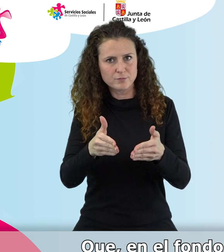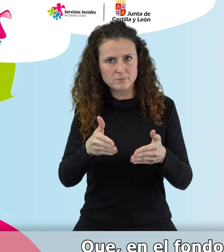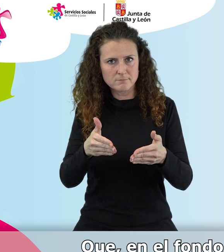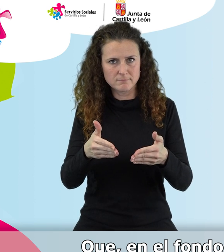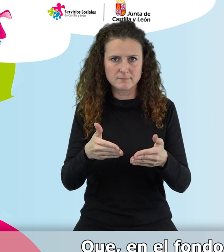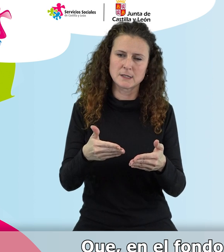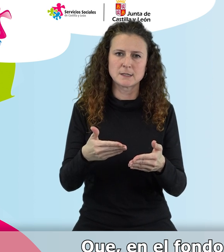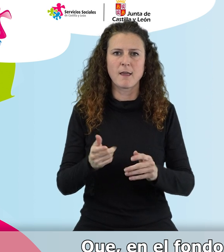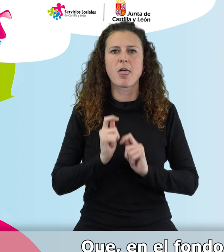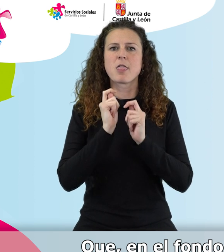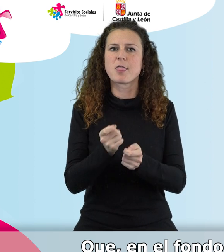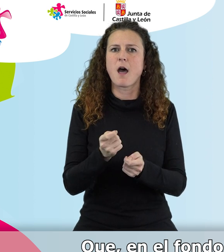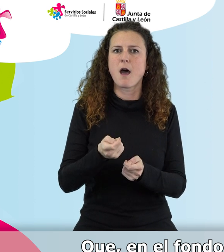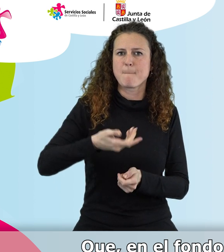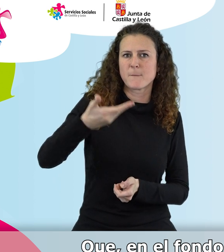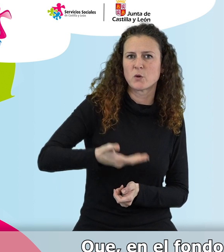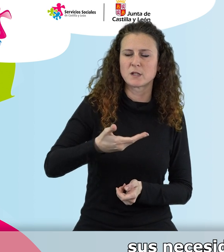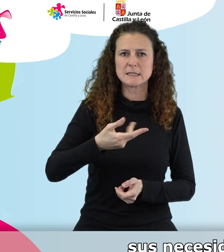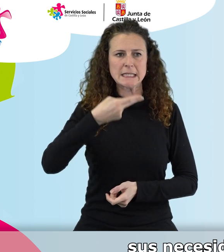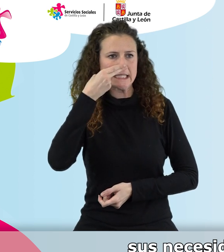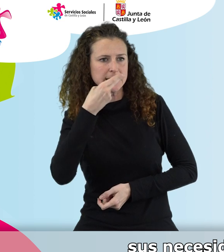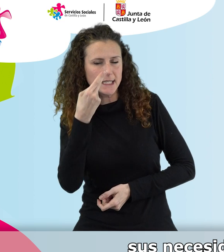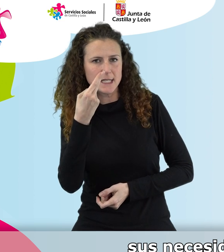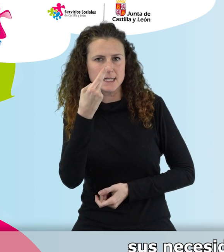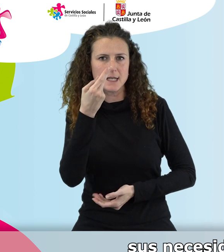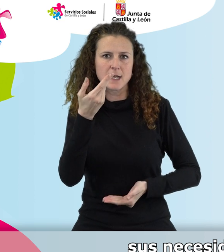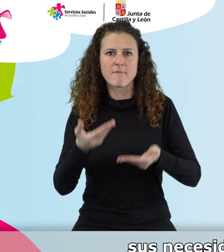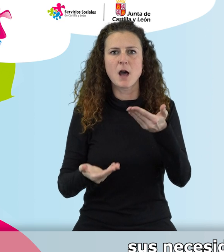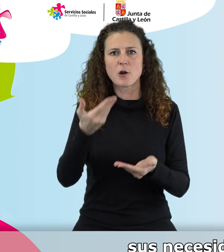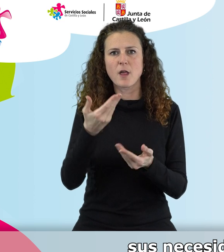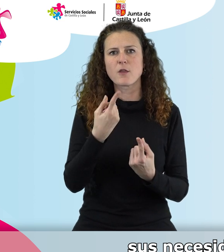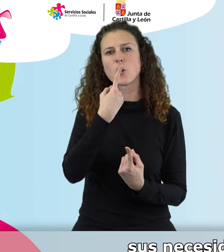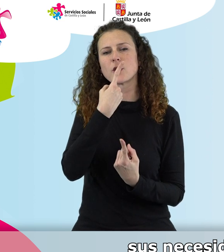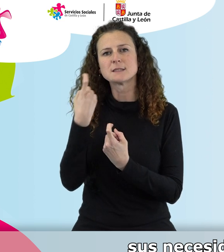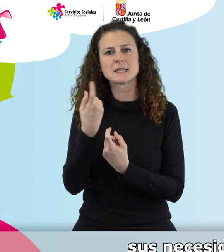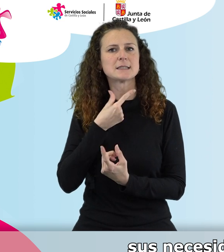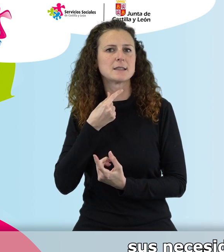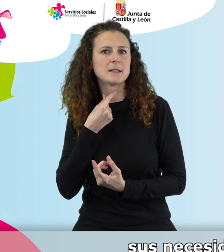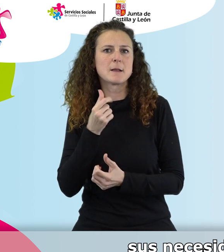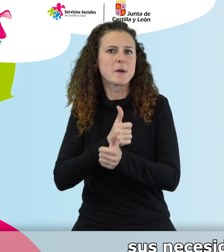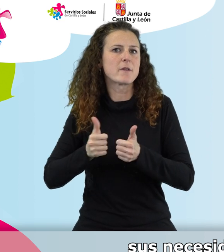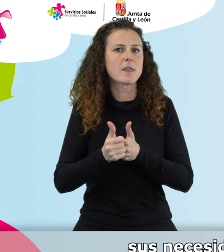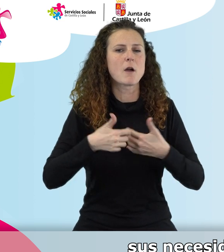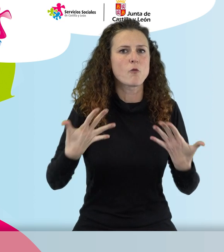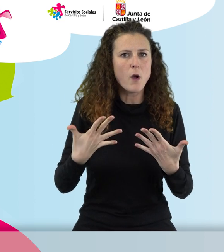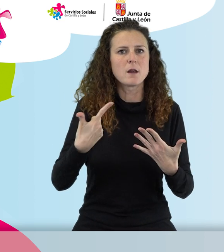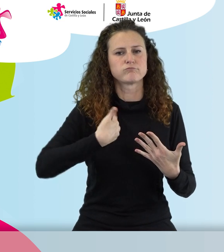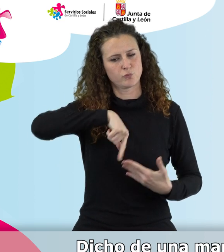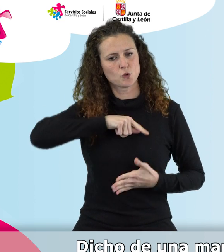es valorar y dar importancia a sus intereses, sus necesidades, sus gustos, sus preferencias, etc.